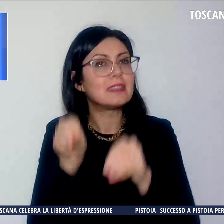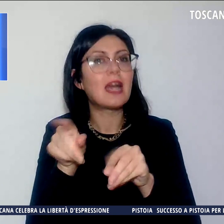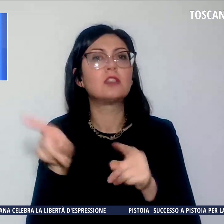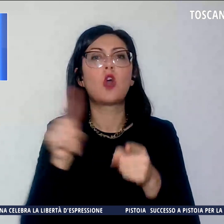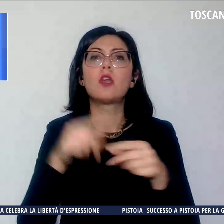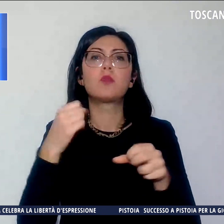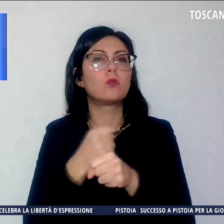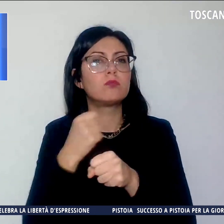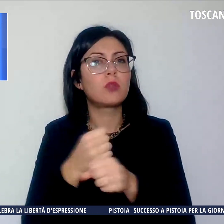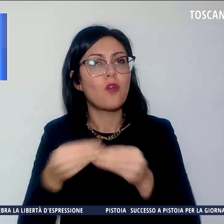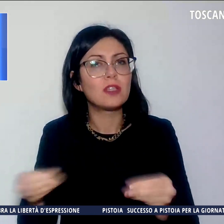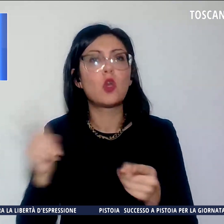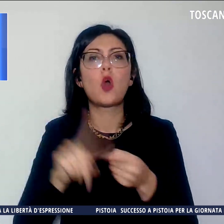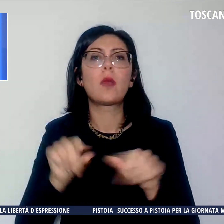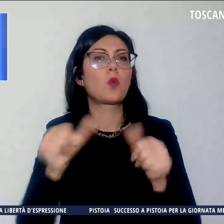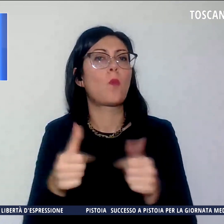modi di viaggiare.